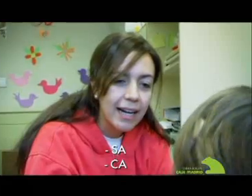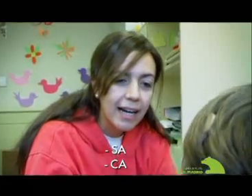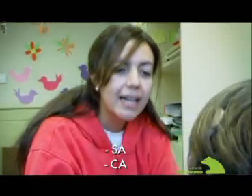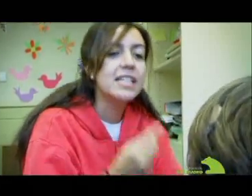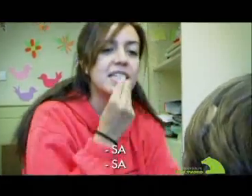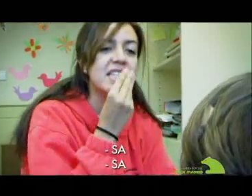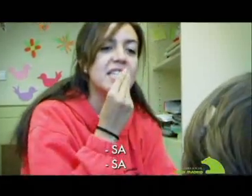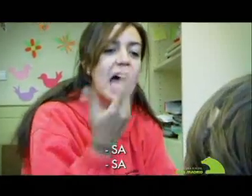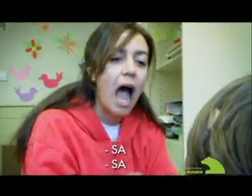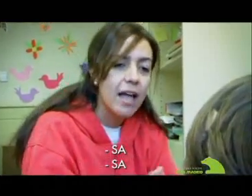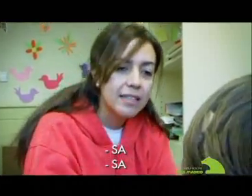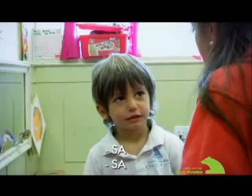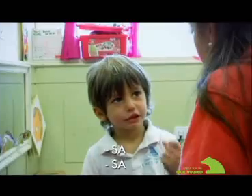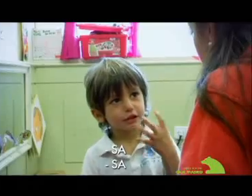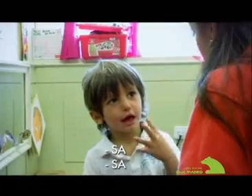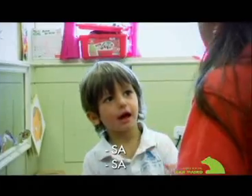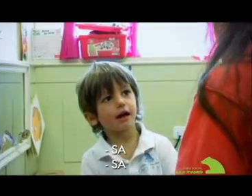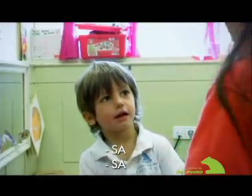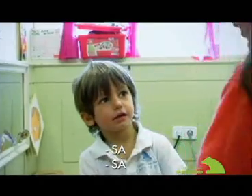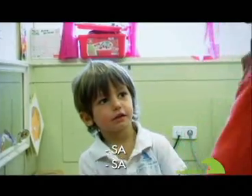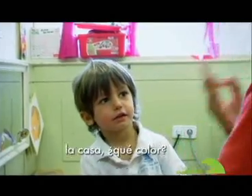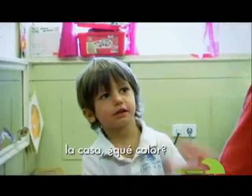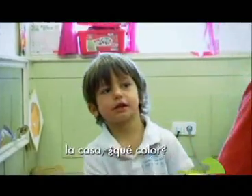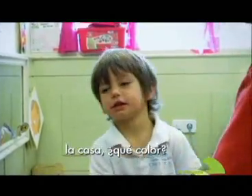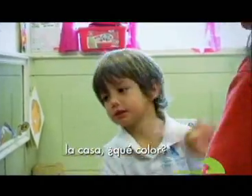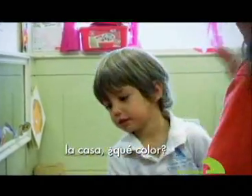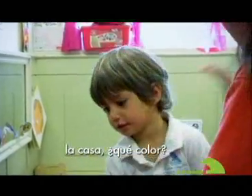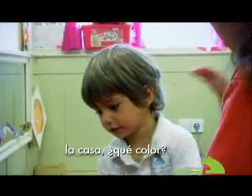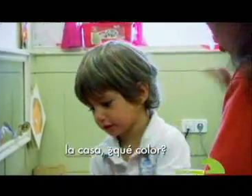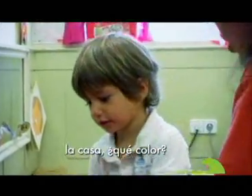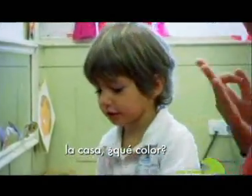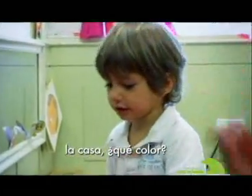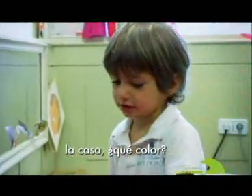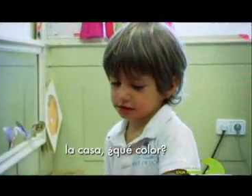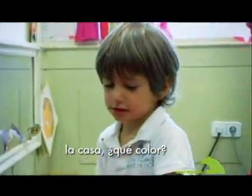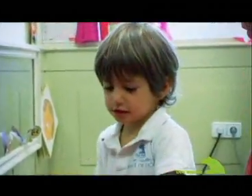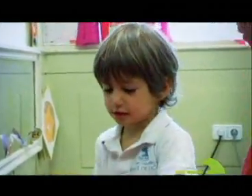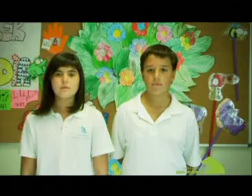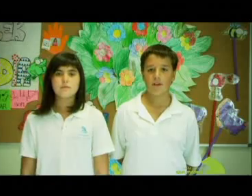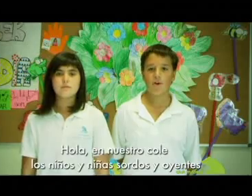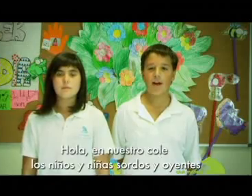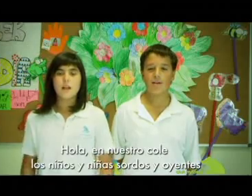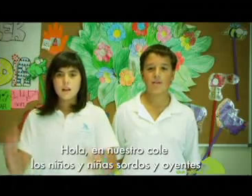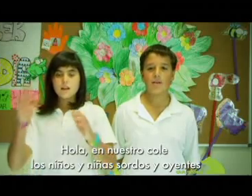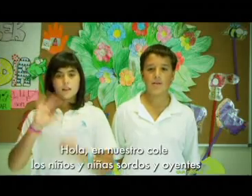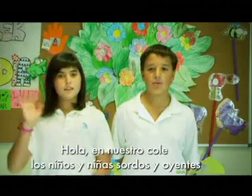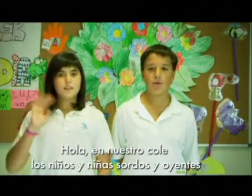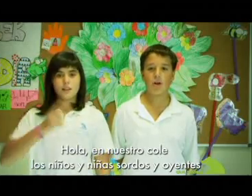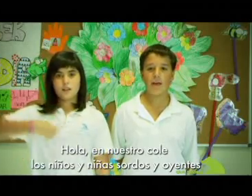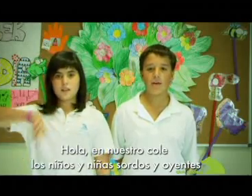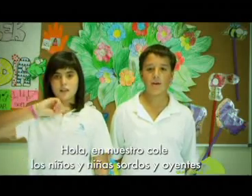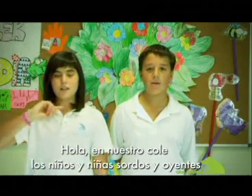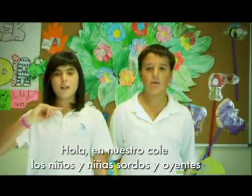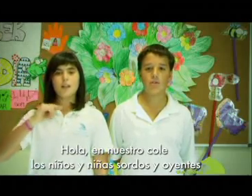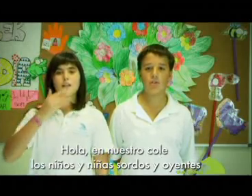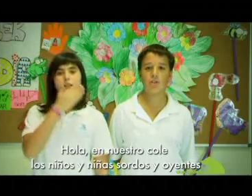¡Ca! ¡Saa! ¡Ca! ¡Ca! ¡Ca! ¡Ca! ¡Ca! ¡Ca! color! Hola, en nuestro